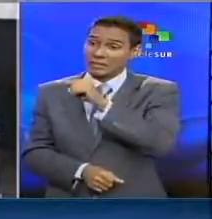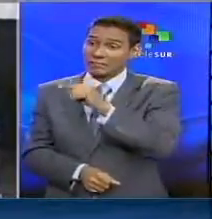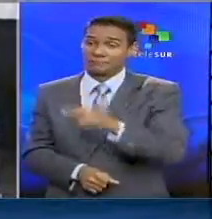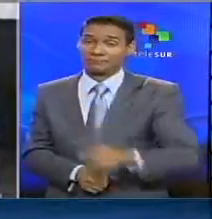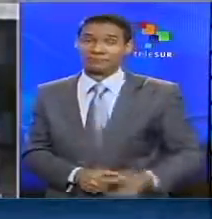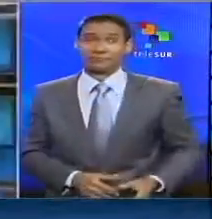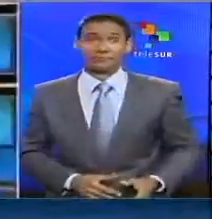Greenwald.